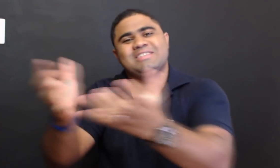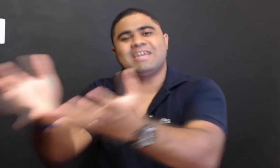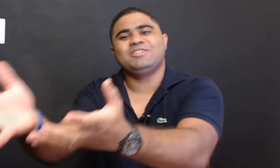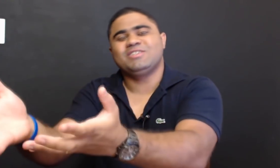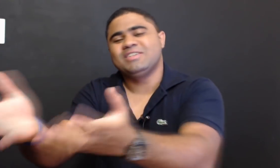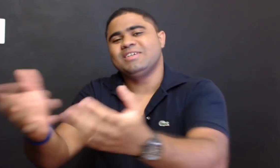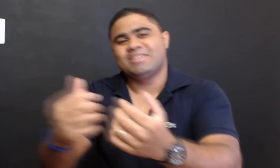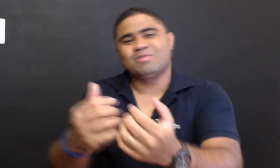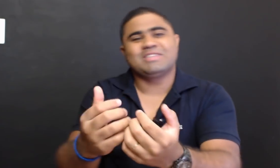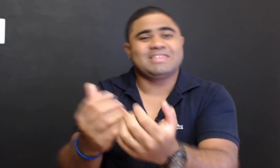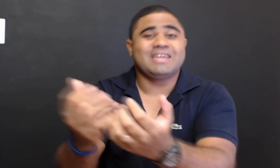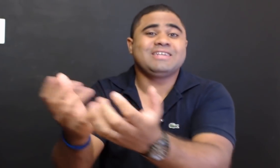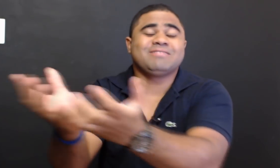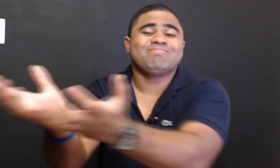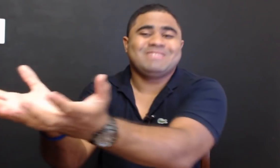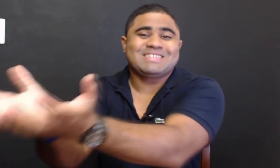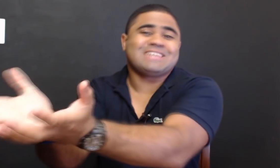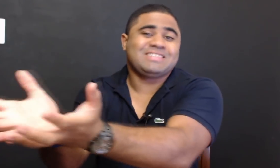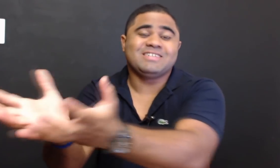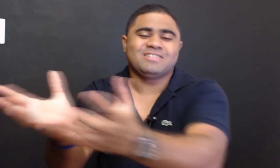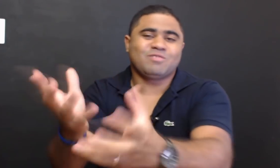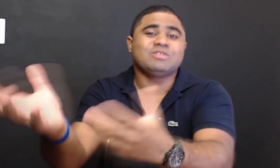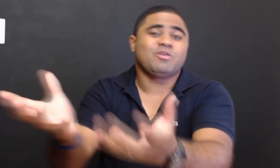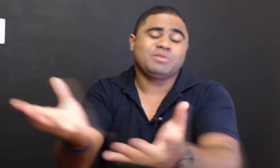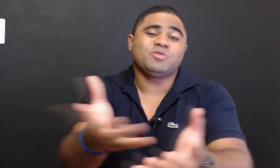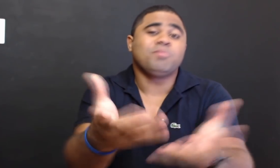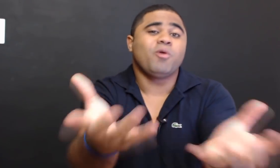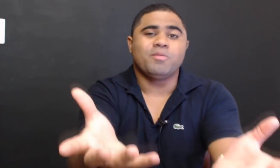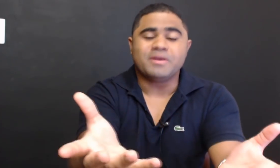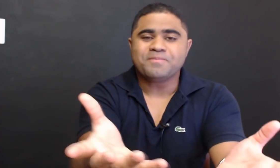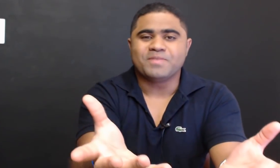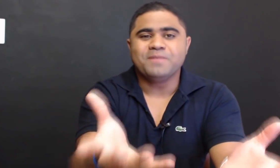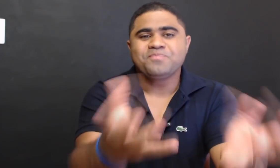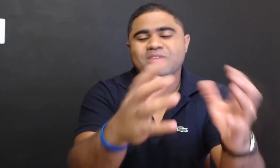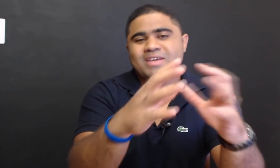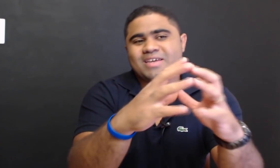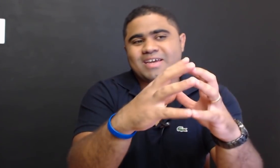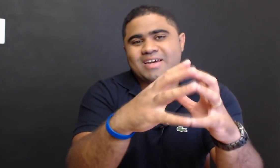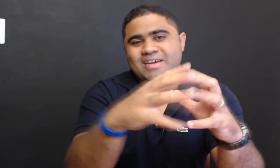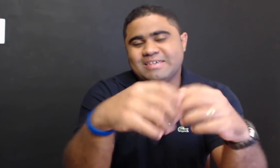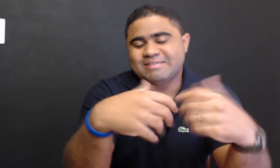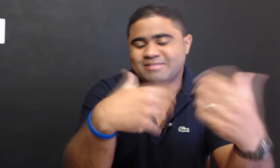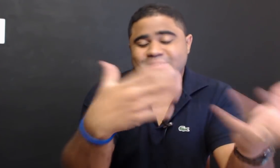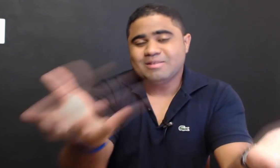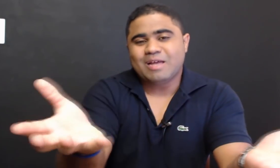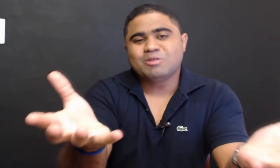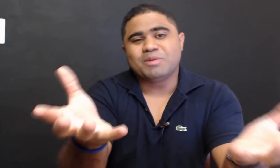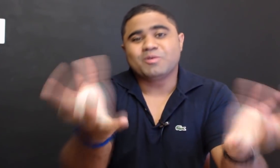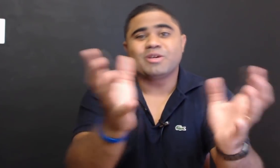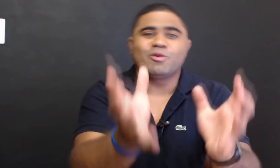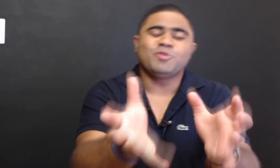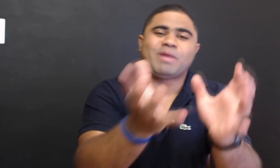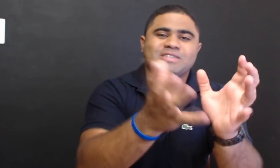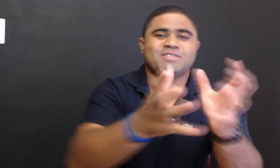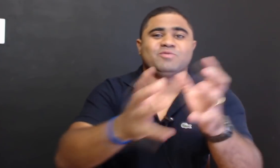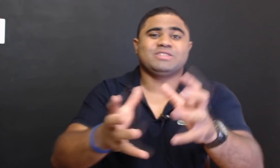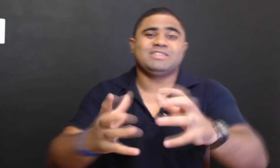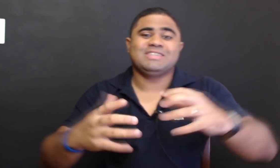sente que você tem escassez, que você é uma pessoa pobre. E lá eu explico que quanto mais você